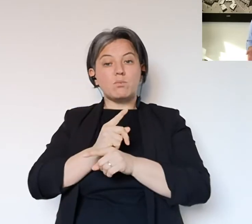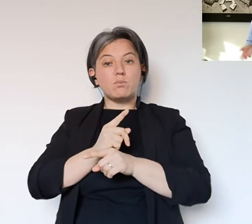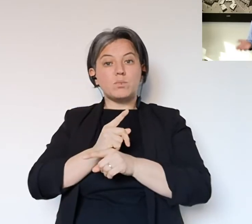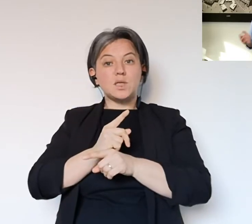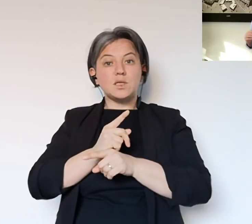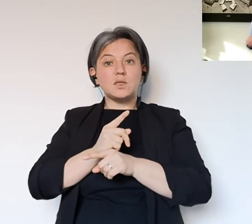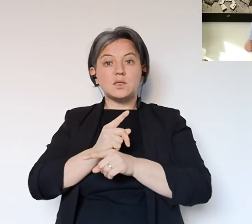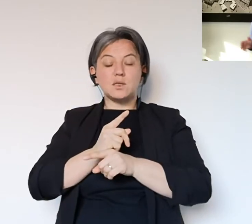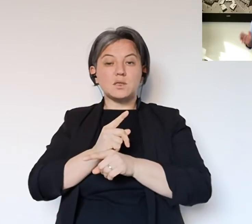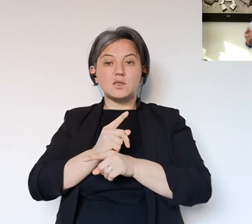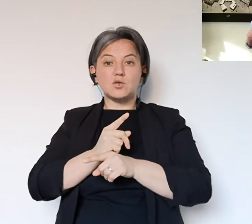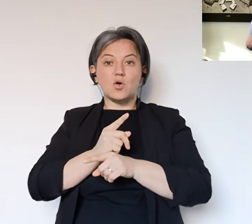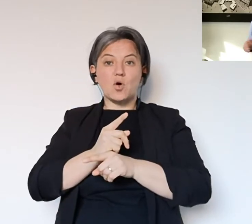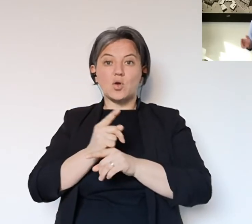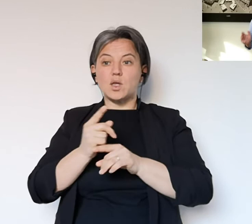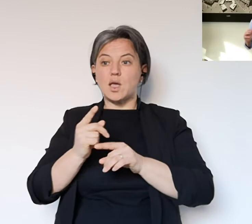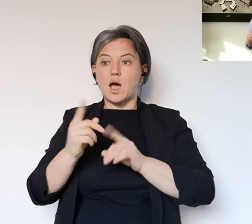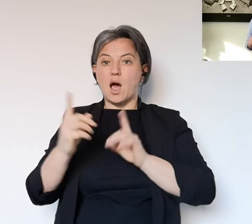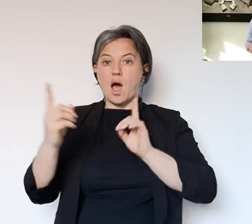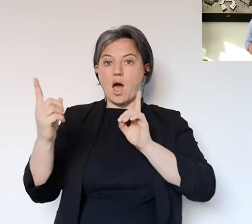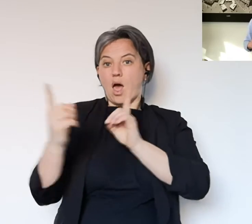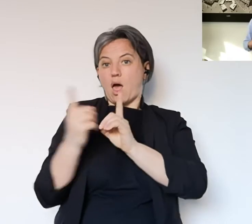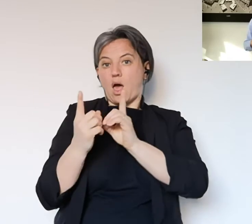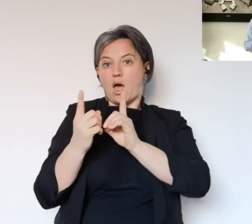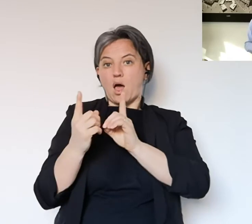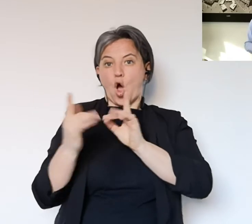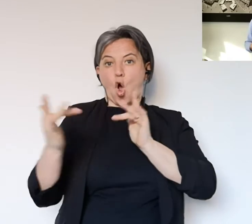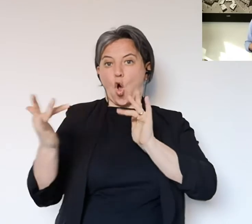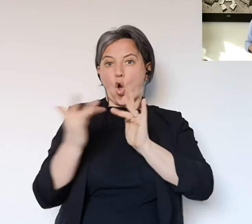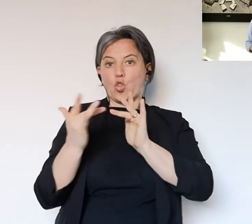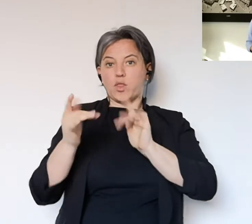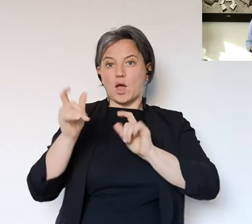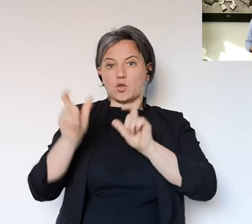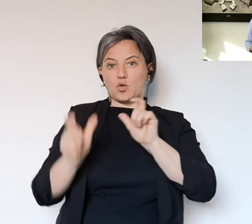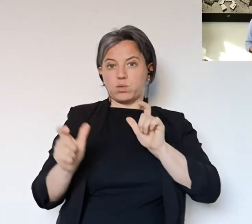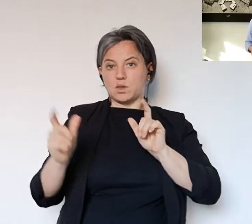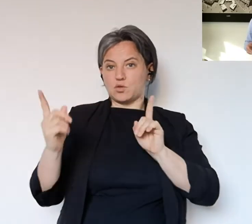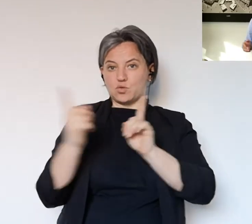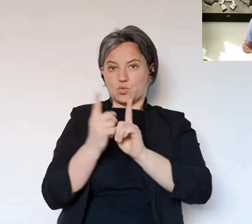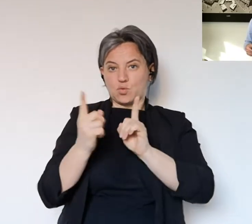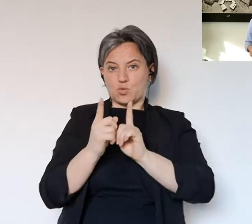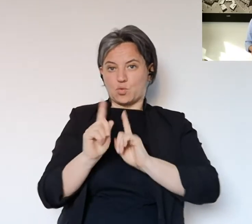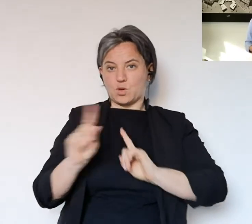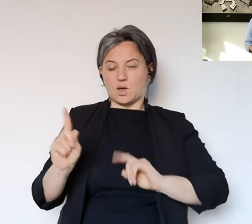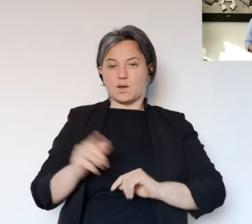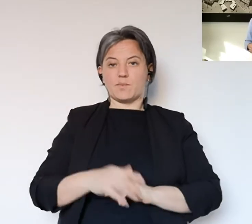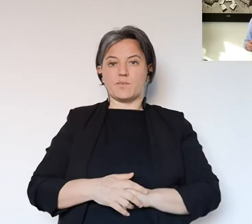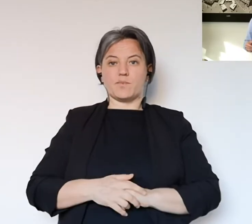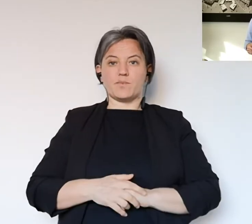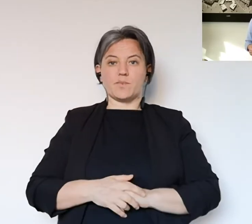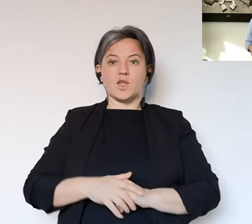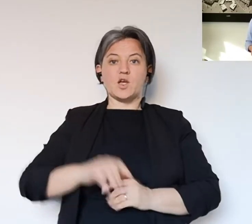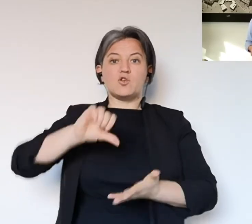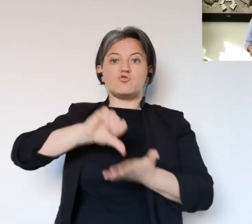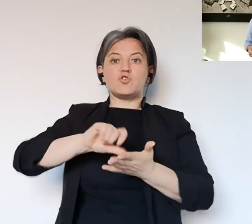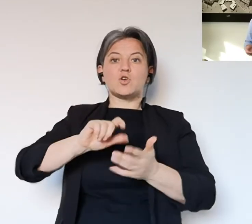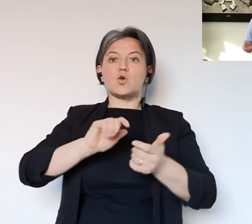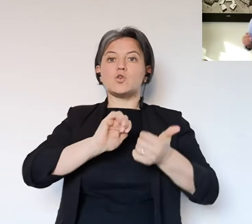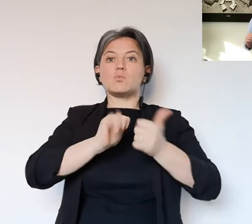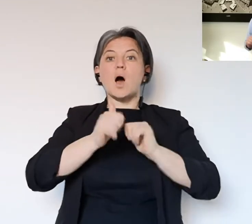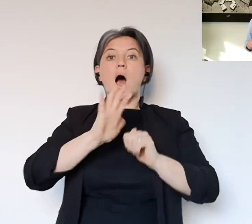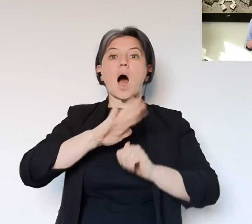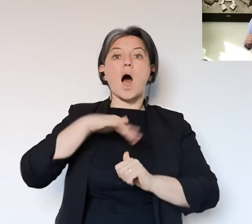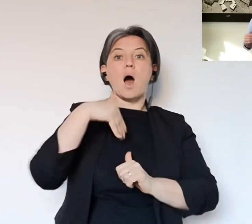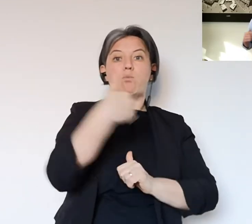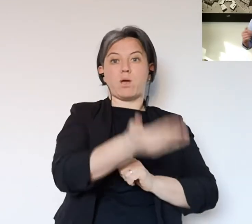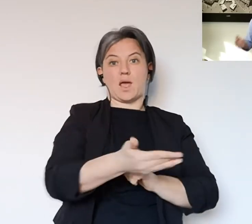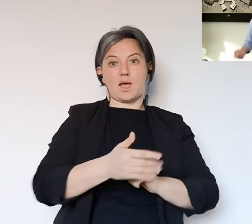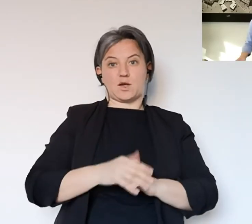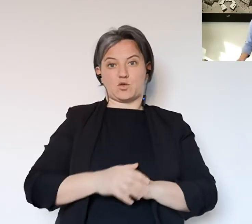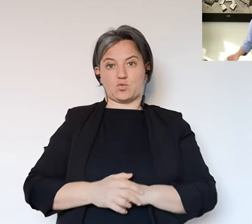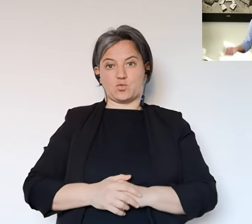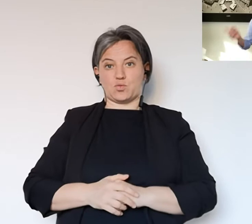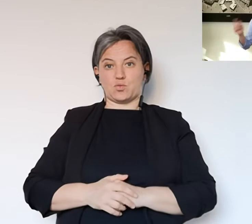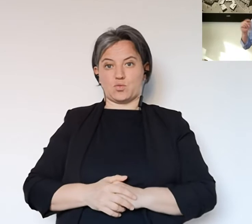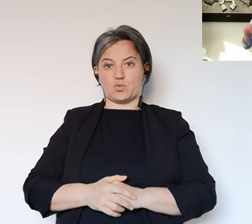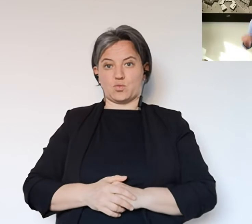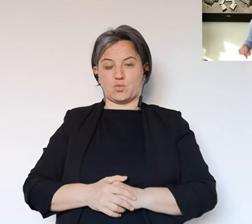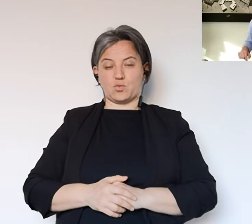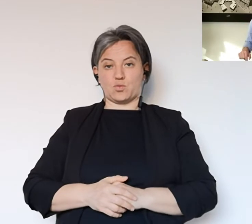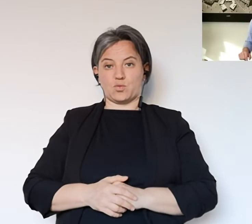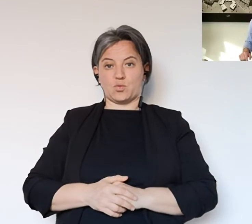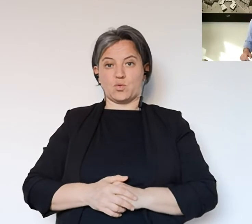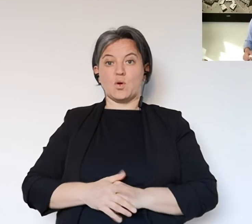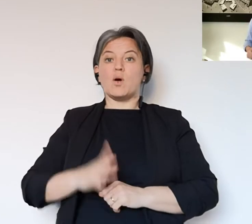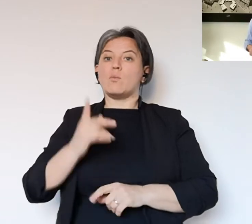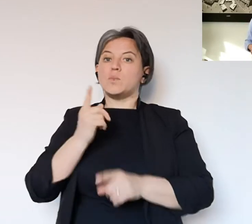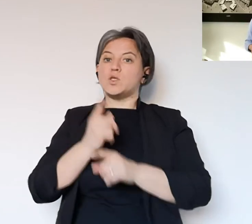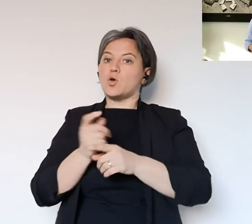sportiva a patto che sia ovviamente sempre all'interno del non contatto personale nelle strutture e circoli sportivi all